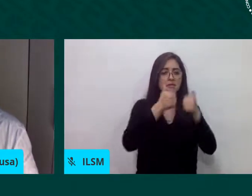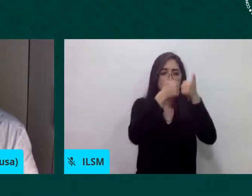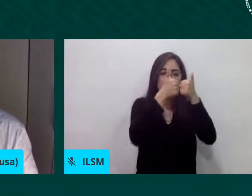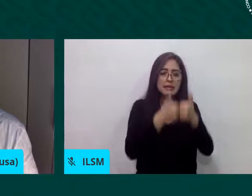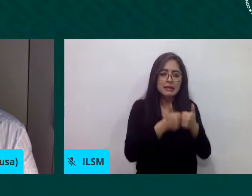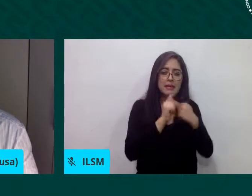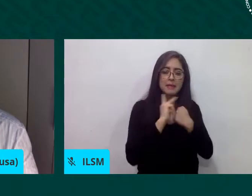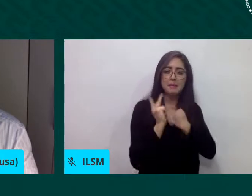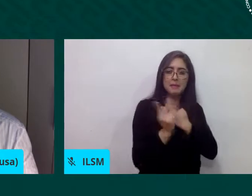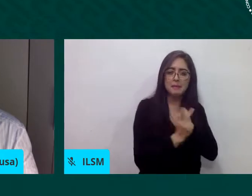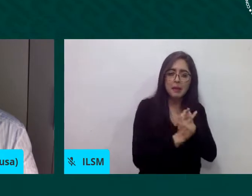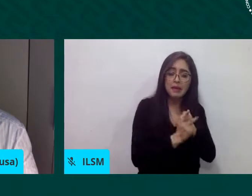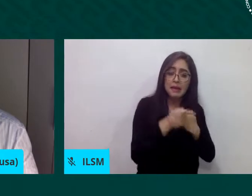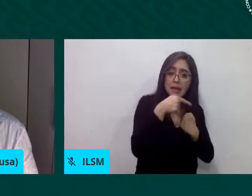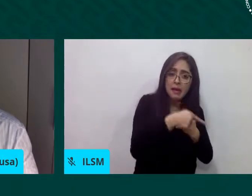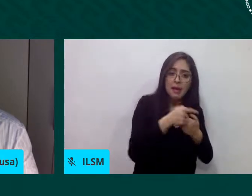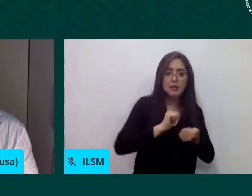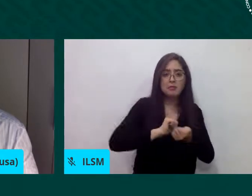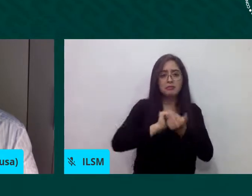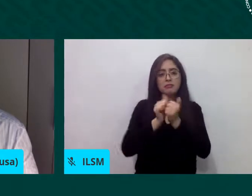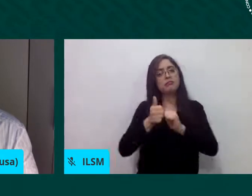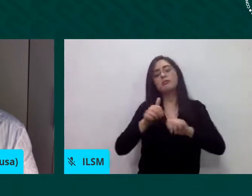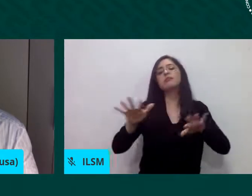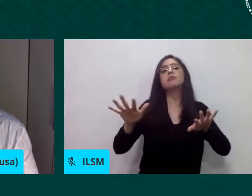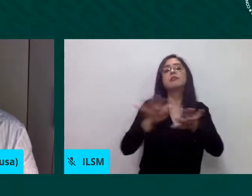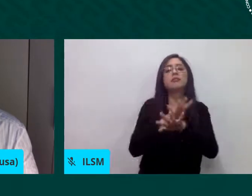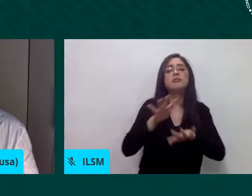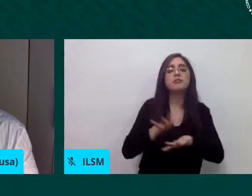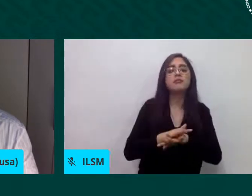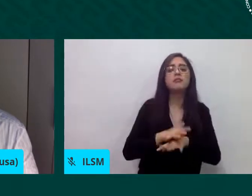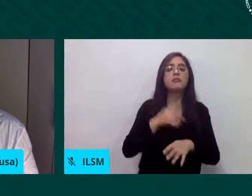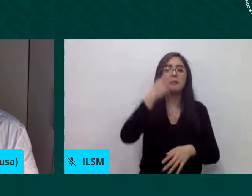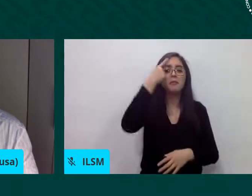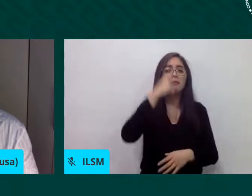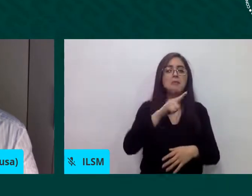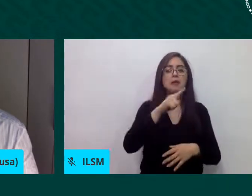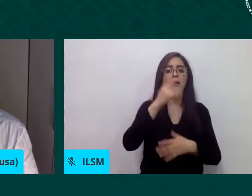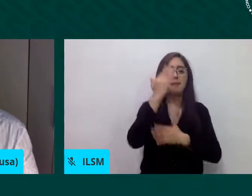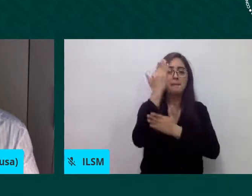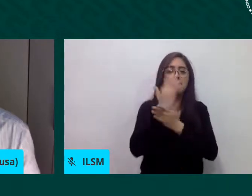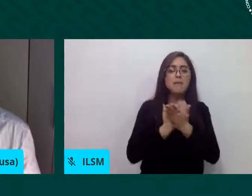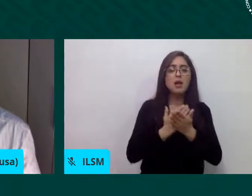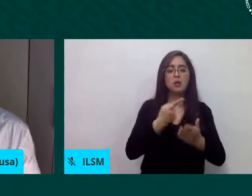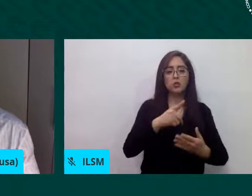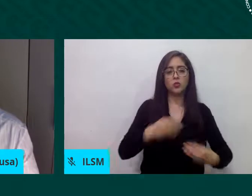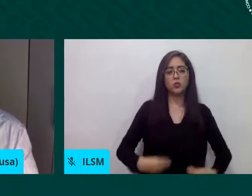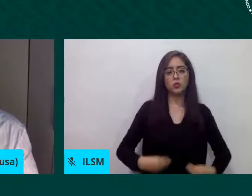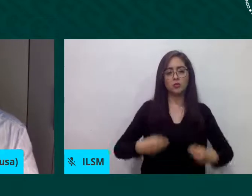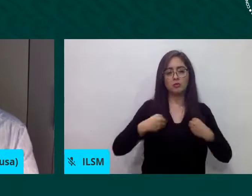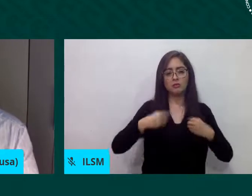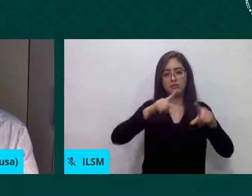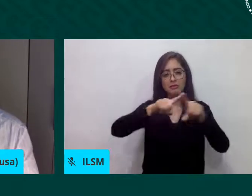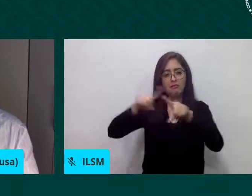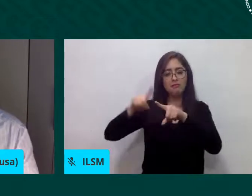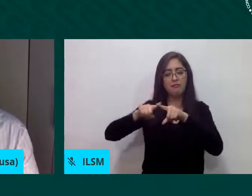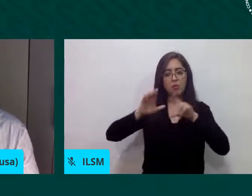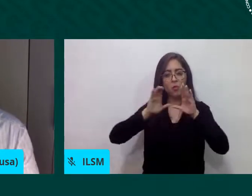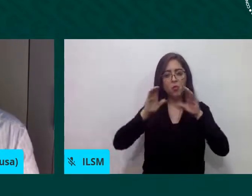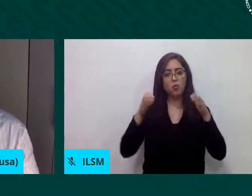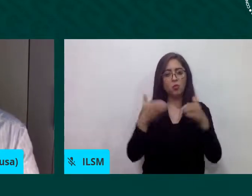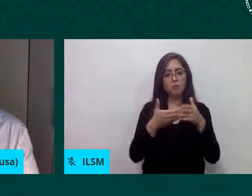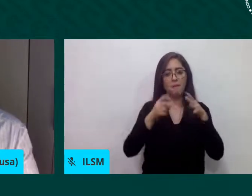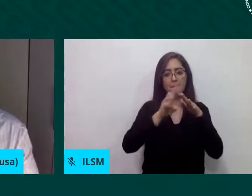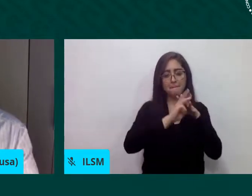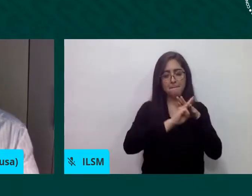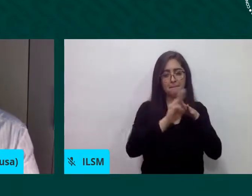alianza que ayuden a mejorar la vida de las comunidades migrantes y también las de acogida bajo la